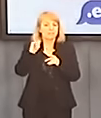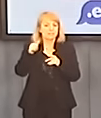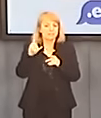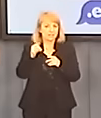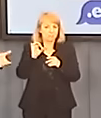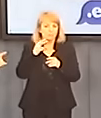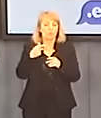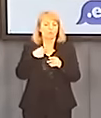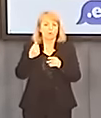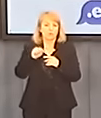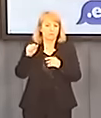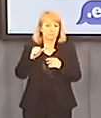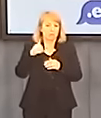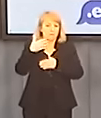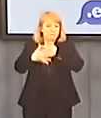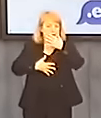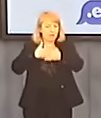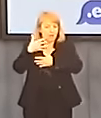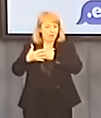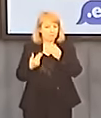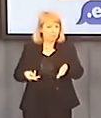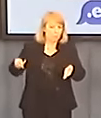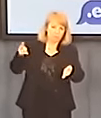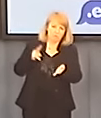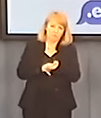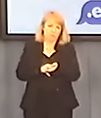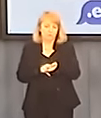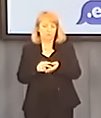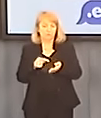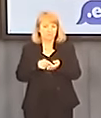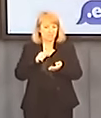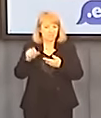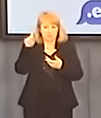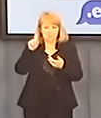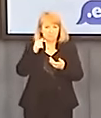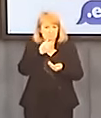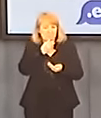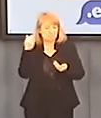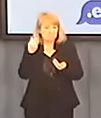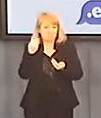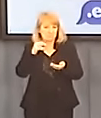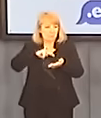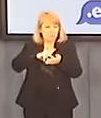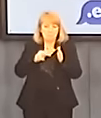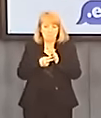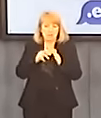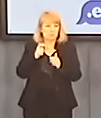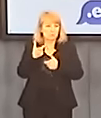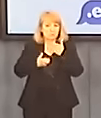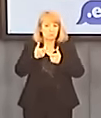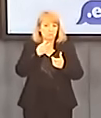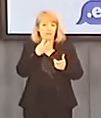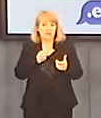Ale tak jest. Mamy do czynienia z państwem, które kompletnie nie ma żadnej wizji energetycznej.